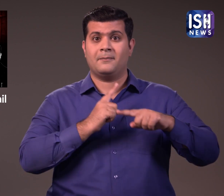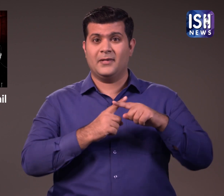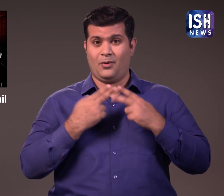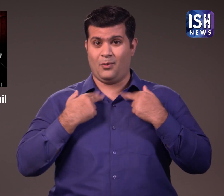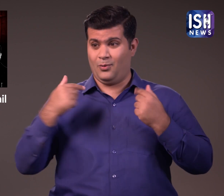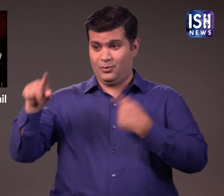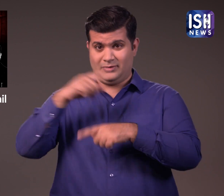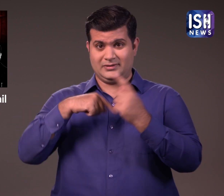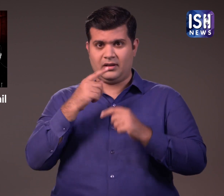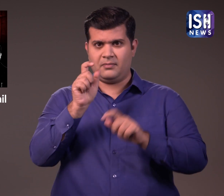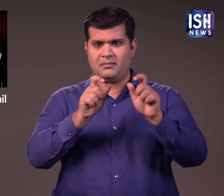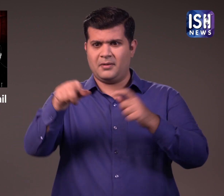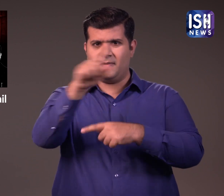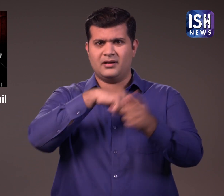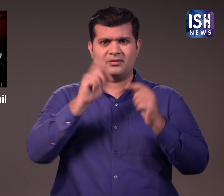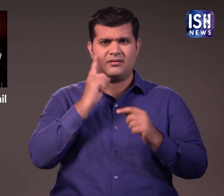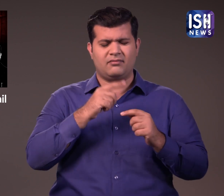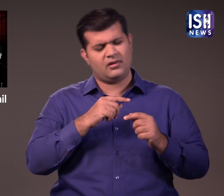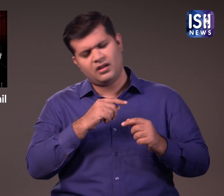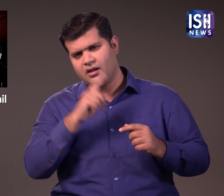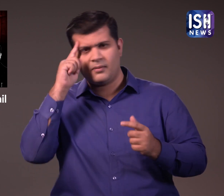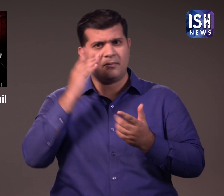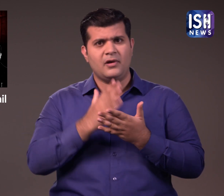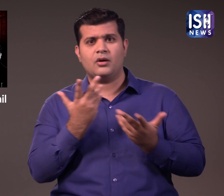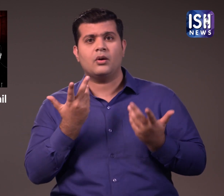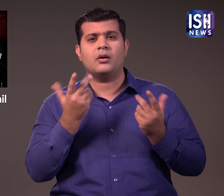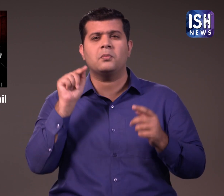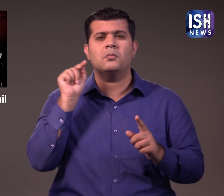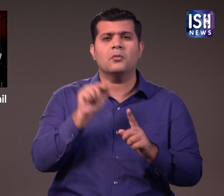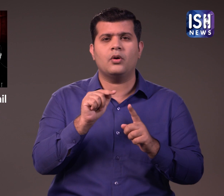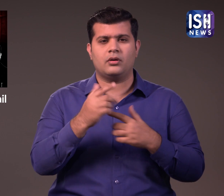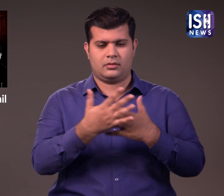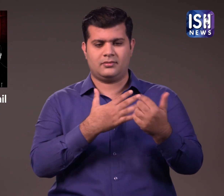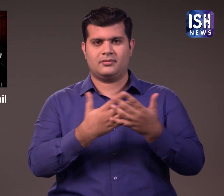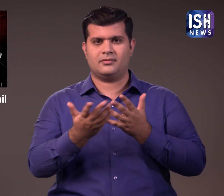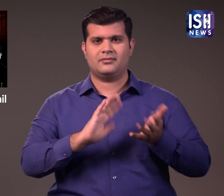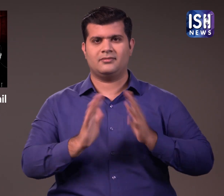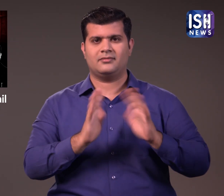अदालत ने कहा कि उसने सांकेतिक भाशा में अपनी अच्छी पकड़ से लोगों को मनाया